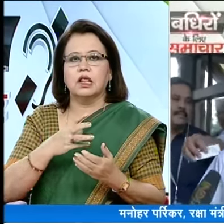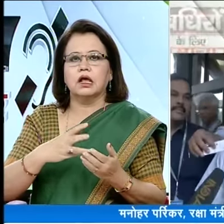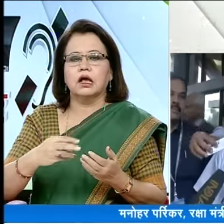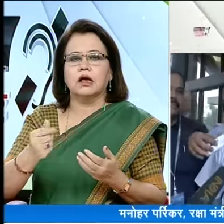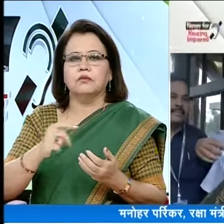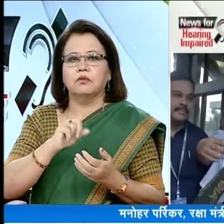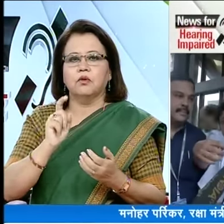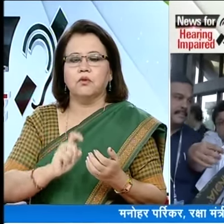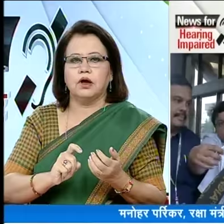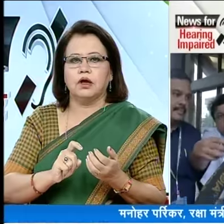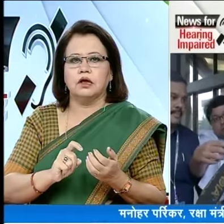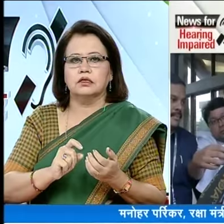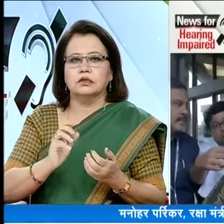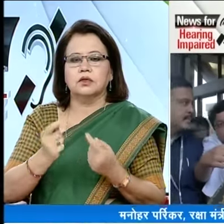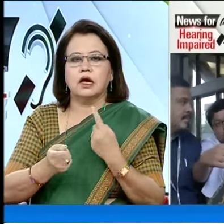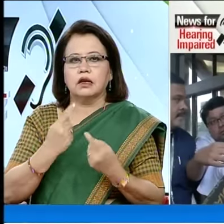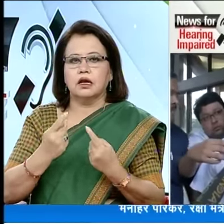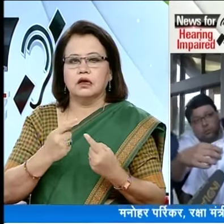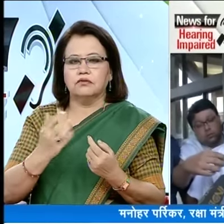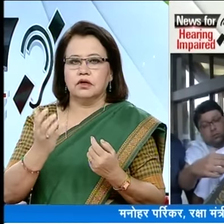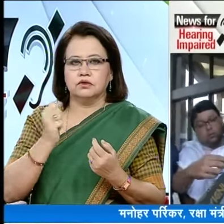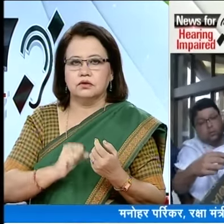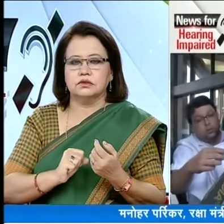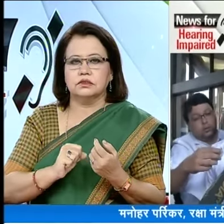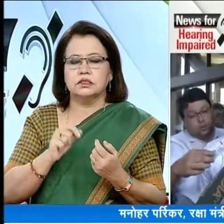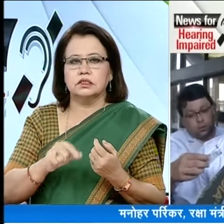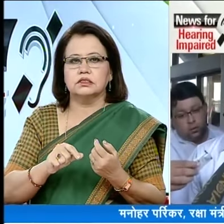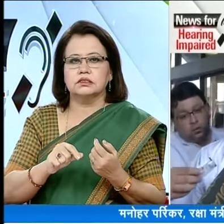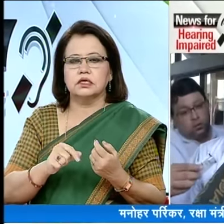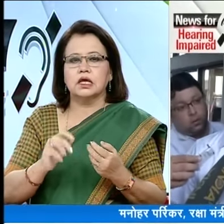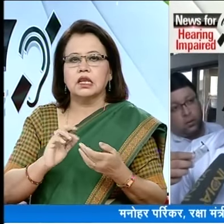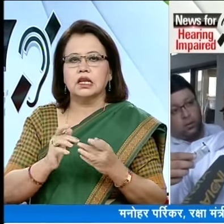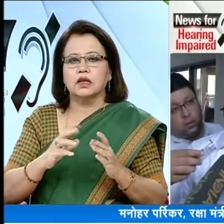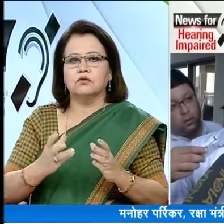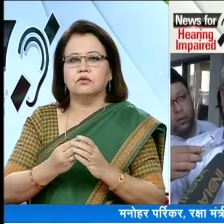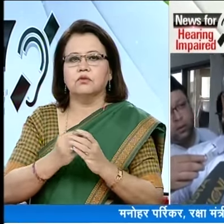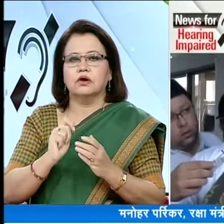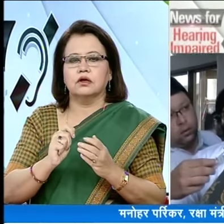प्राबल जब तक वो इंटिफाई नहीं करते है कि इस रिलेटेट तो उस